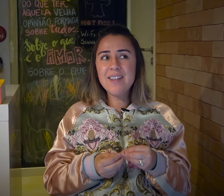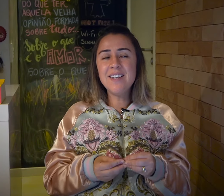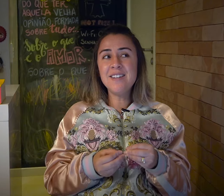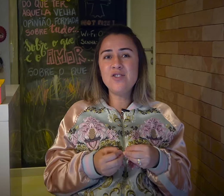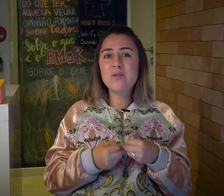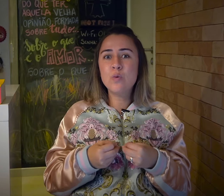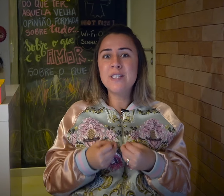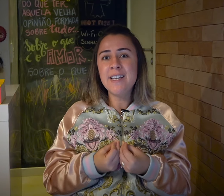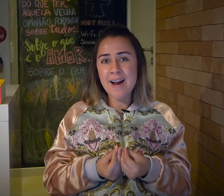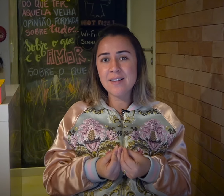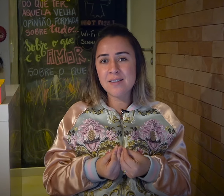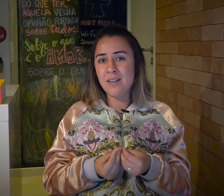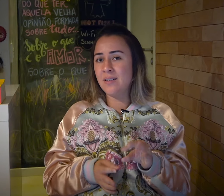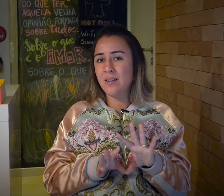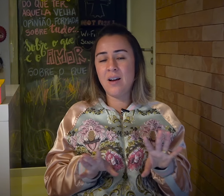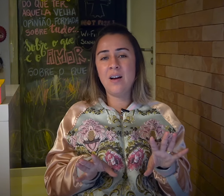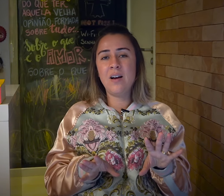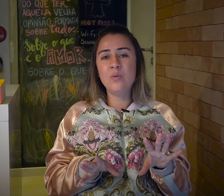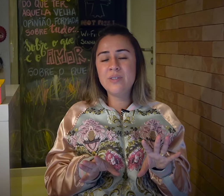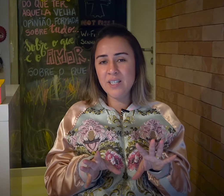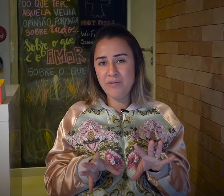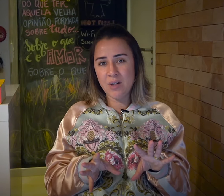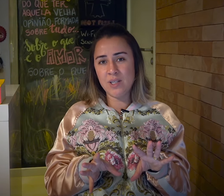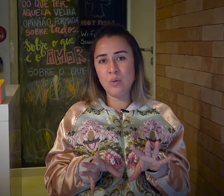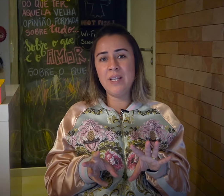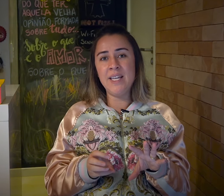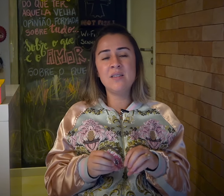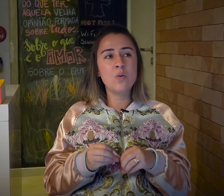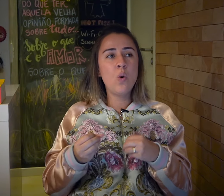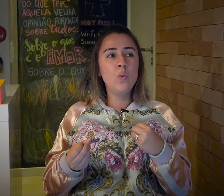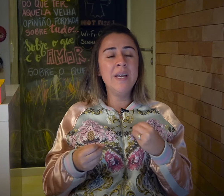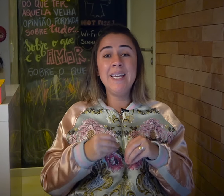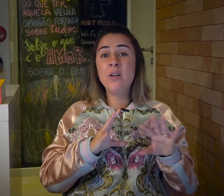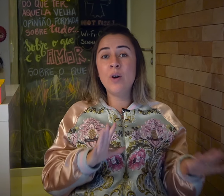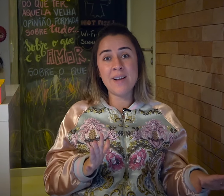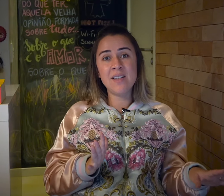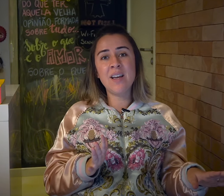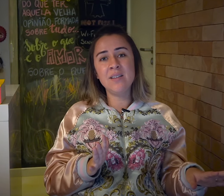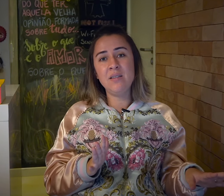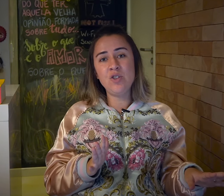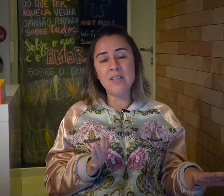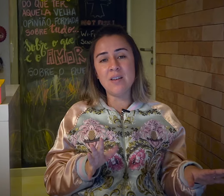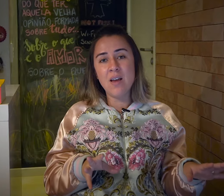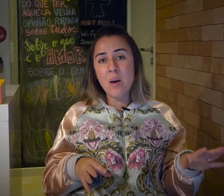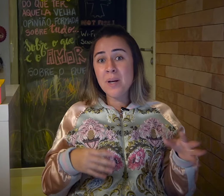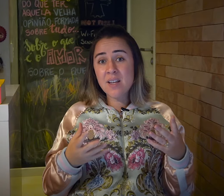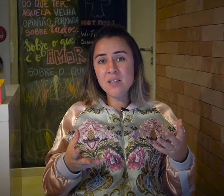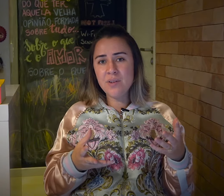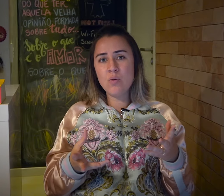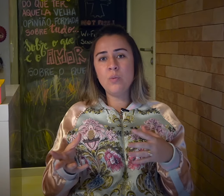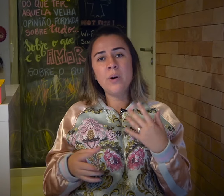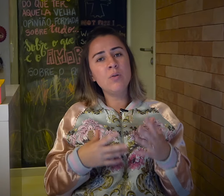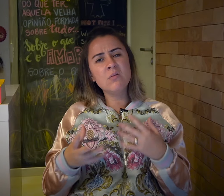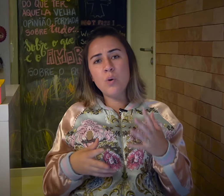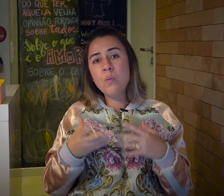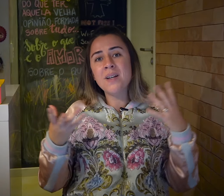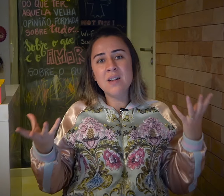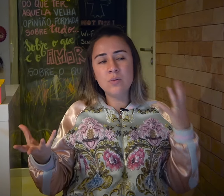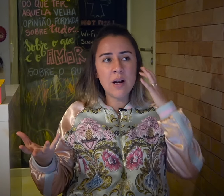que eles desconsiderassem o significado da surdez, ou ignorassem que ela existisse, mas que eles viam como uma coisa um pouco mais natural,